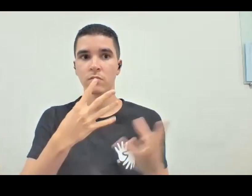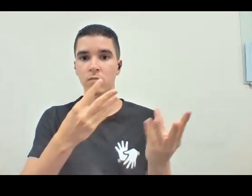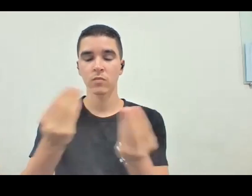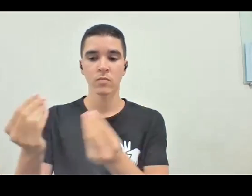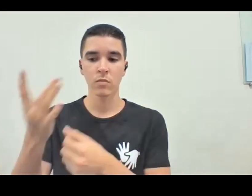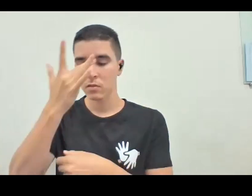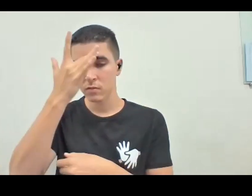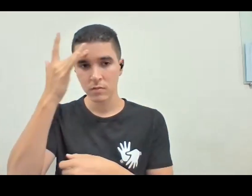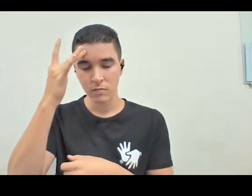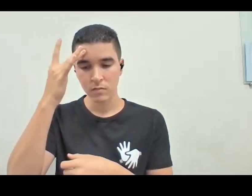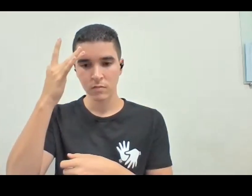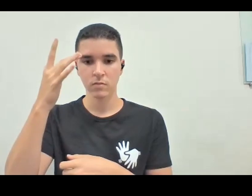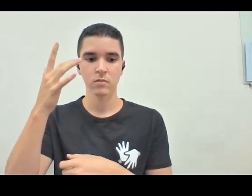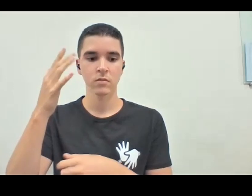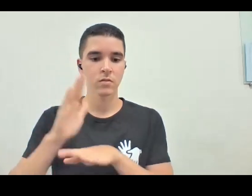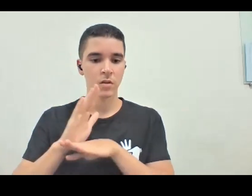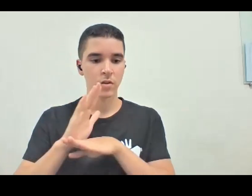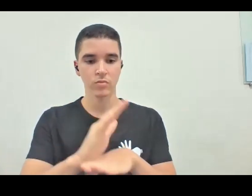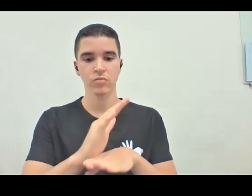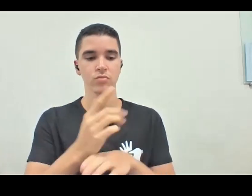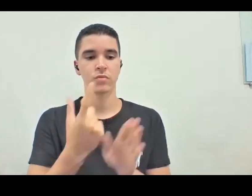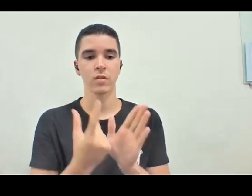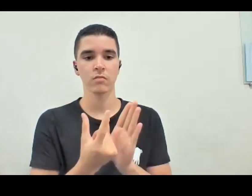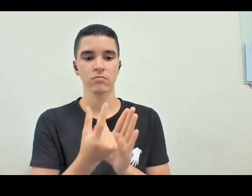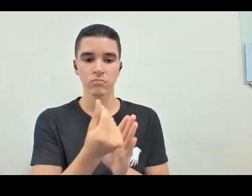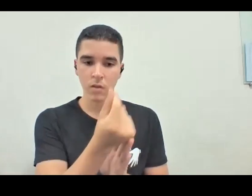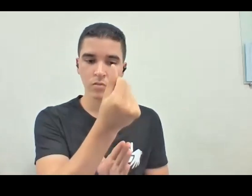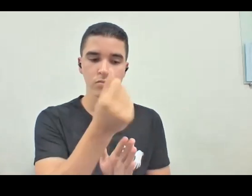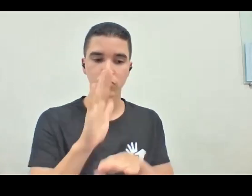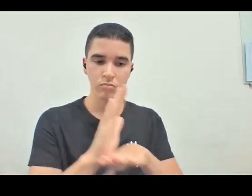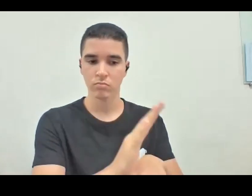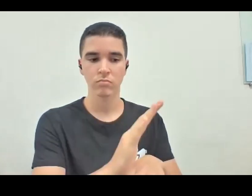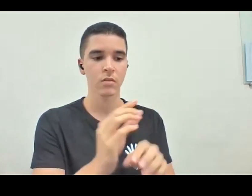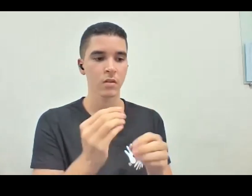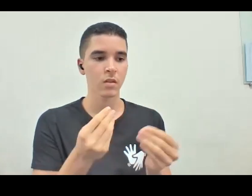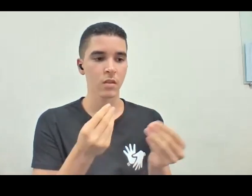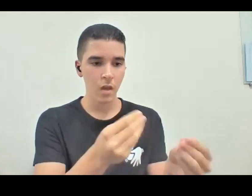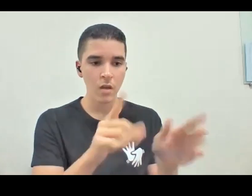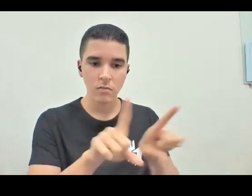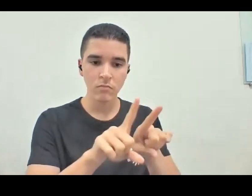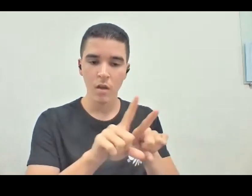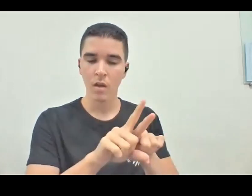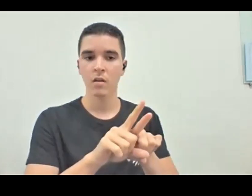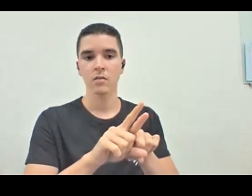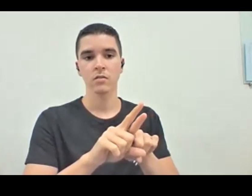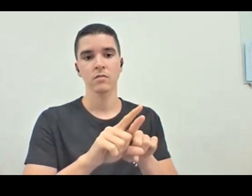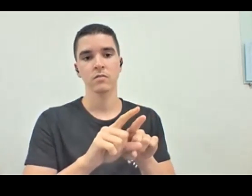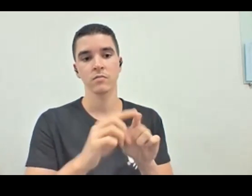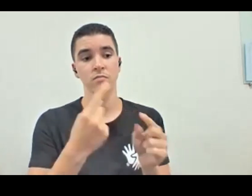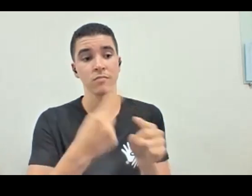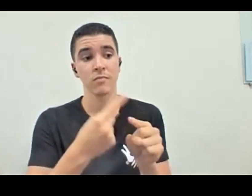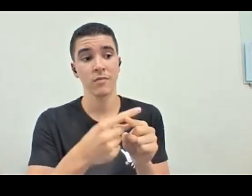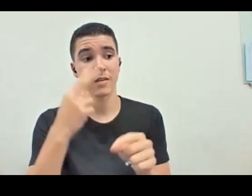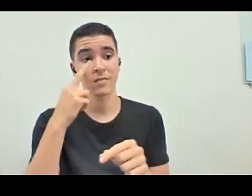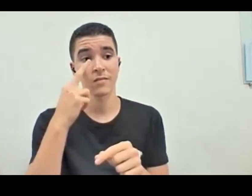apoia e financia ações culturais dentro das suas empresas ou dos seus pequenos núcleos de trabalho, porque viram